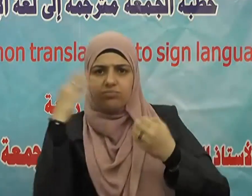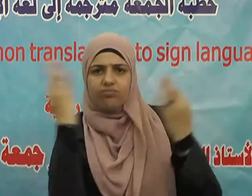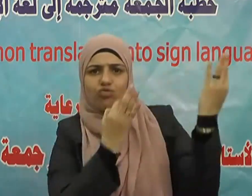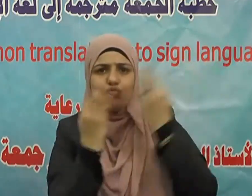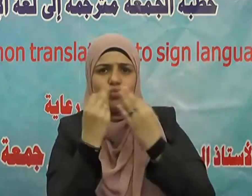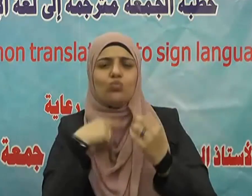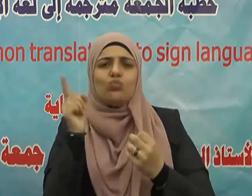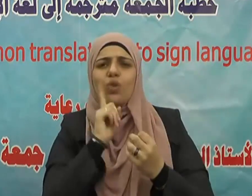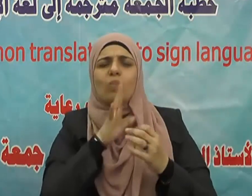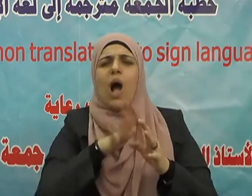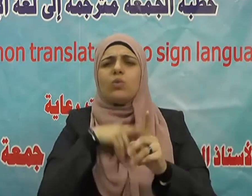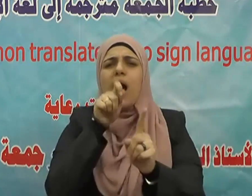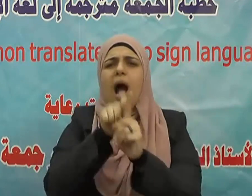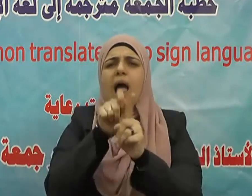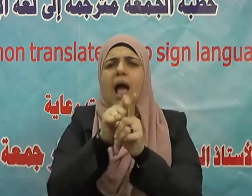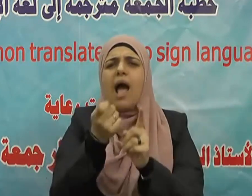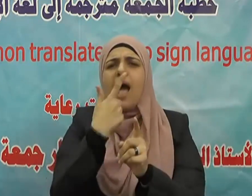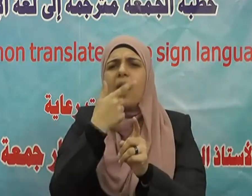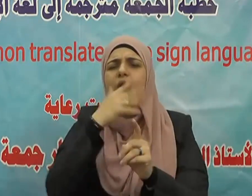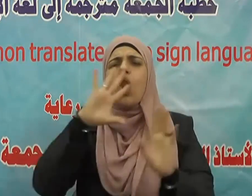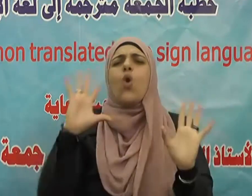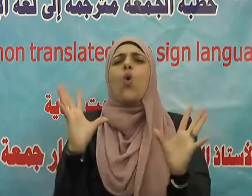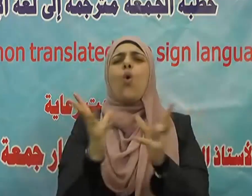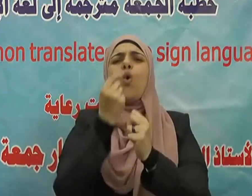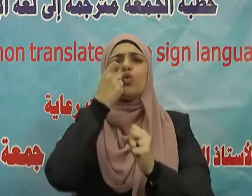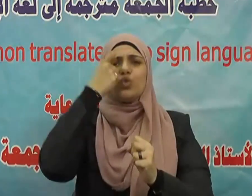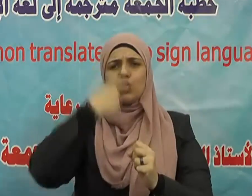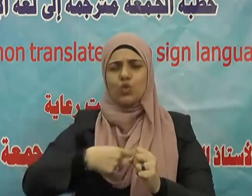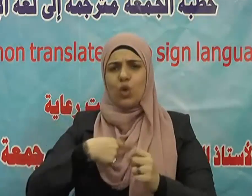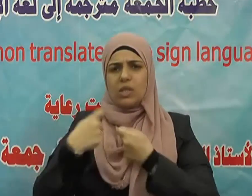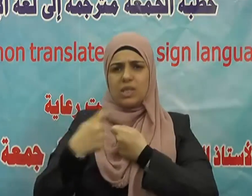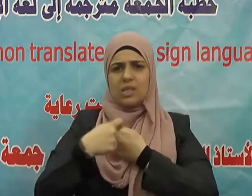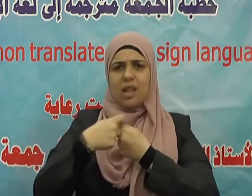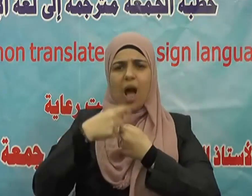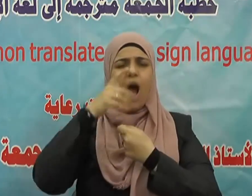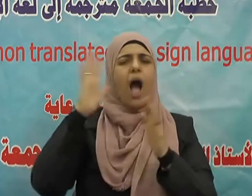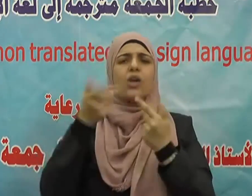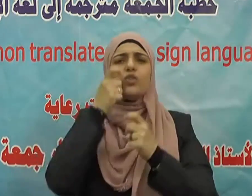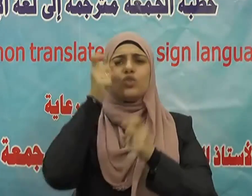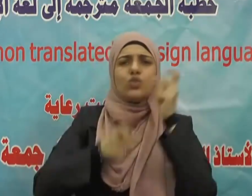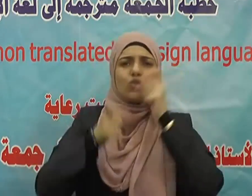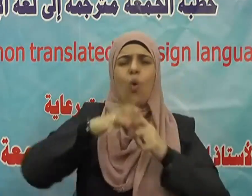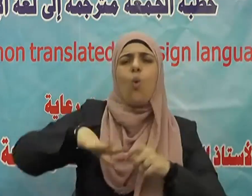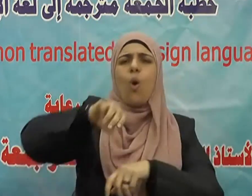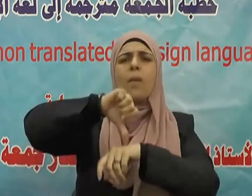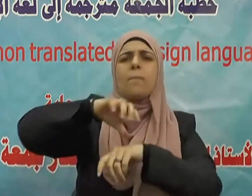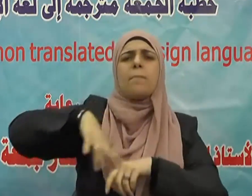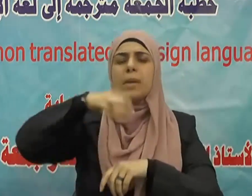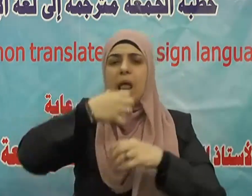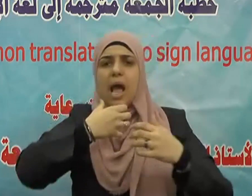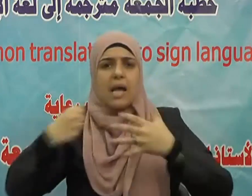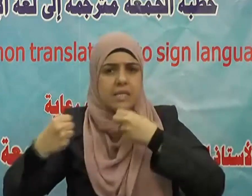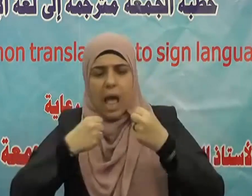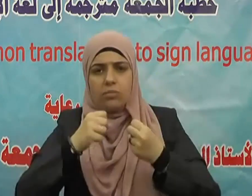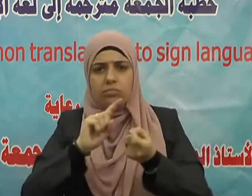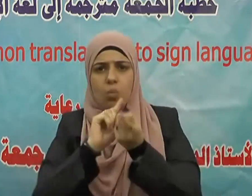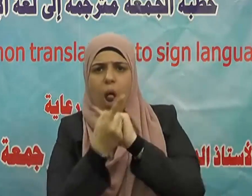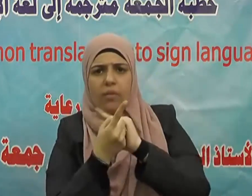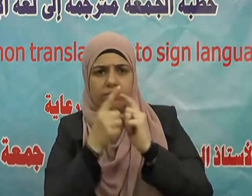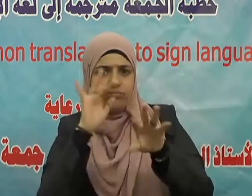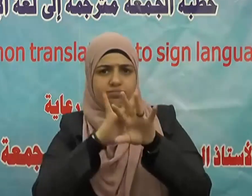السورة الكريمة والتي يدعو إليها ديننا الحنيف الذي يؤسس